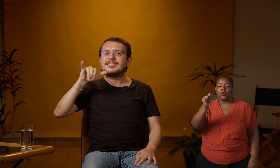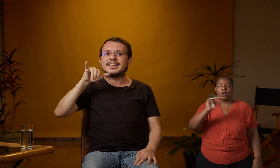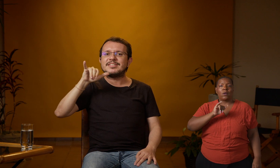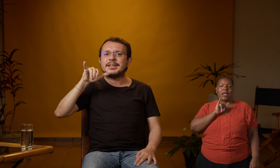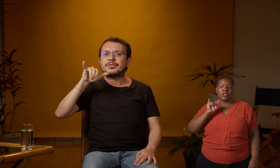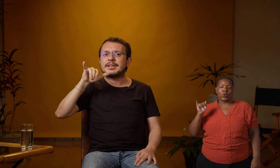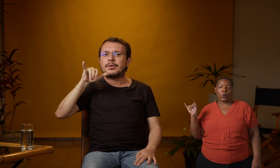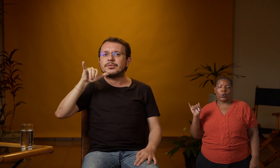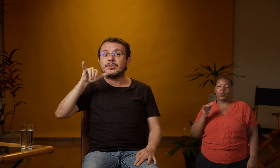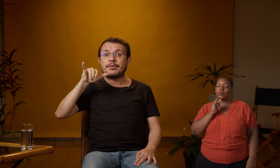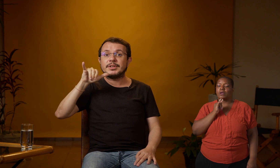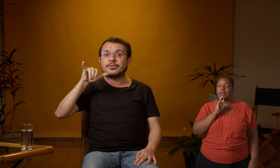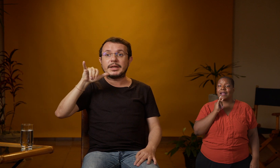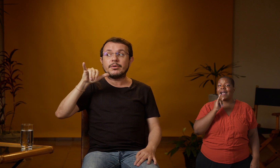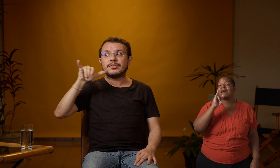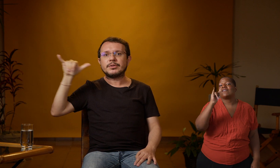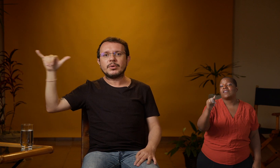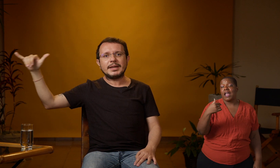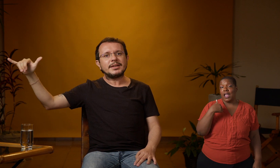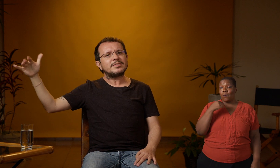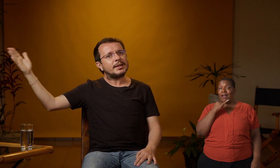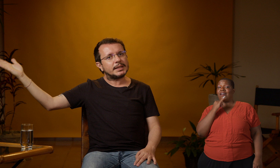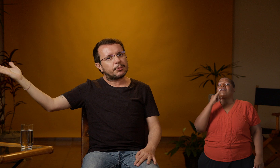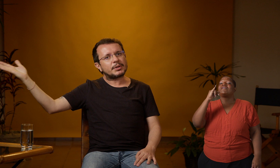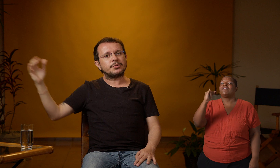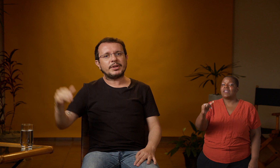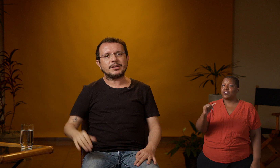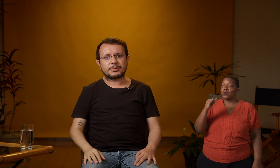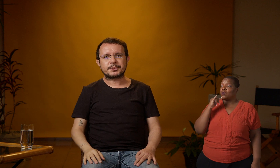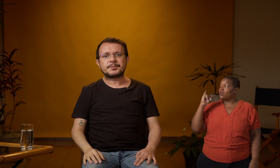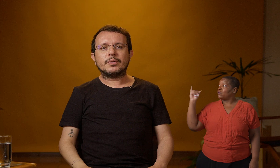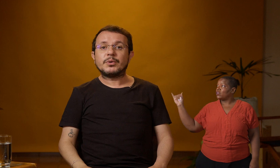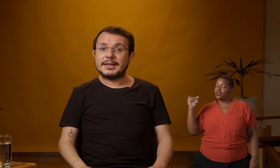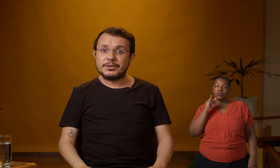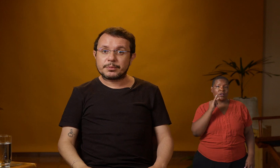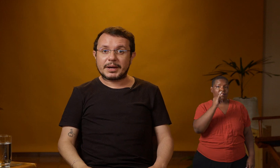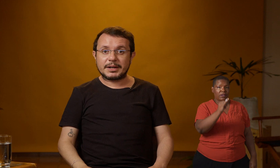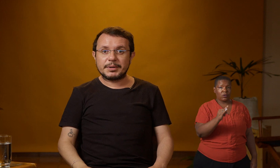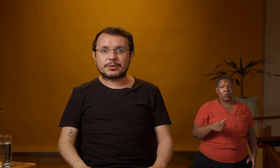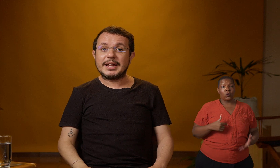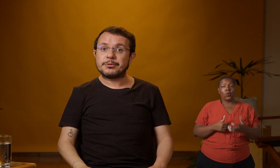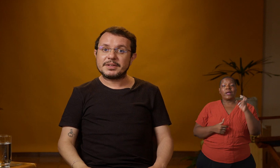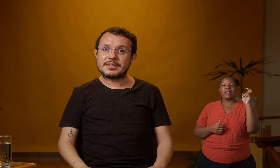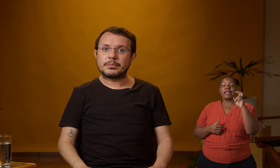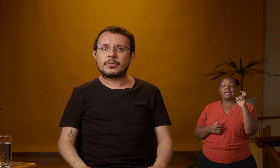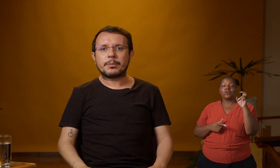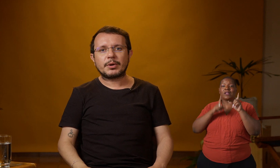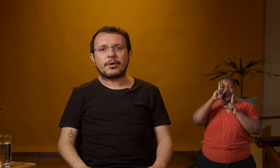esse aqui seria o sinal de aviso. Eu avisando alguém que está aqui ao meu lado direito. O quinto parâmetro é a expressão corporal